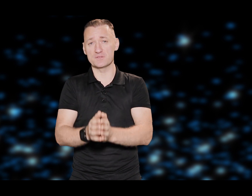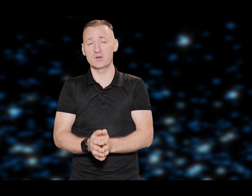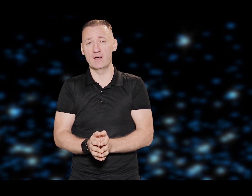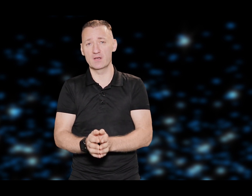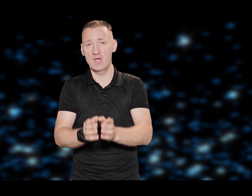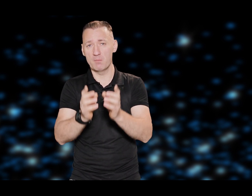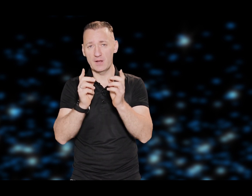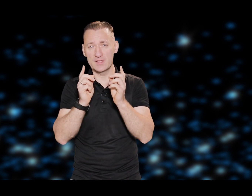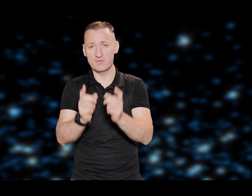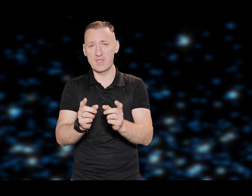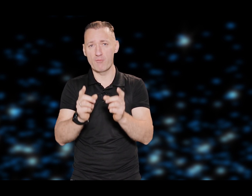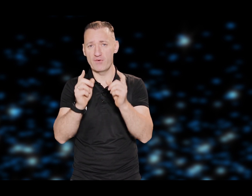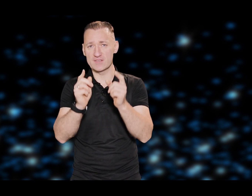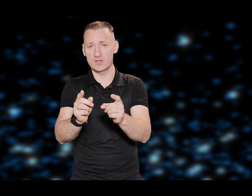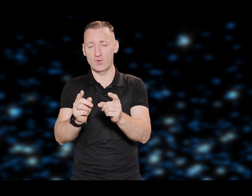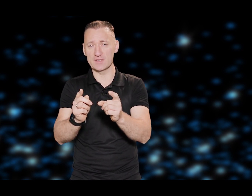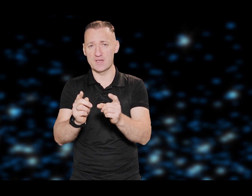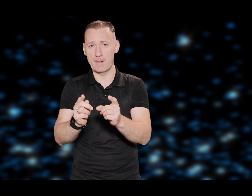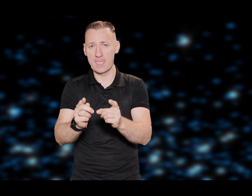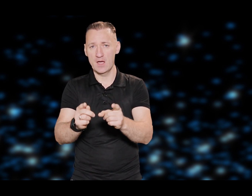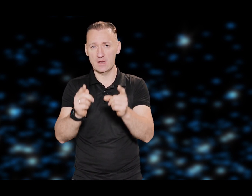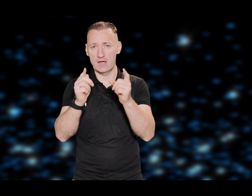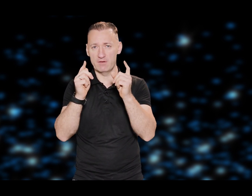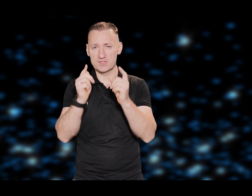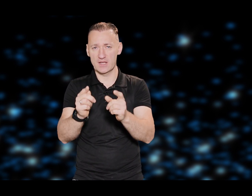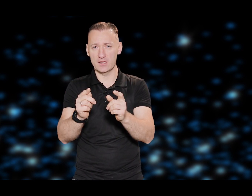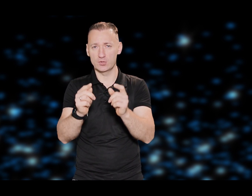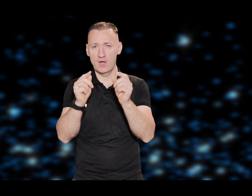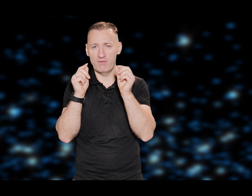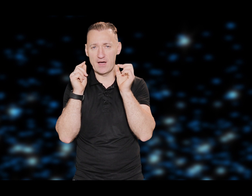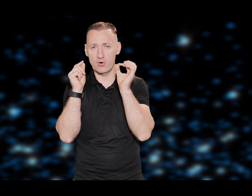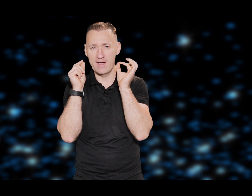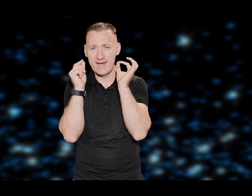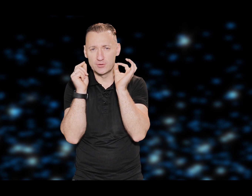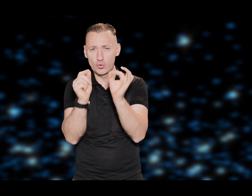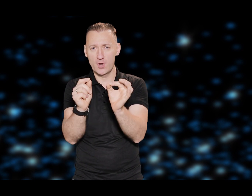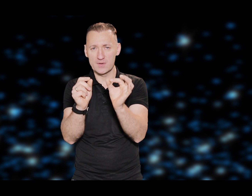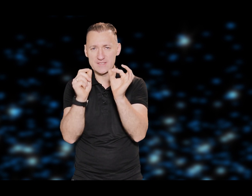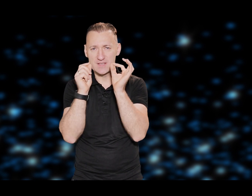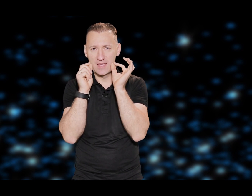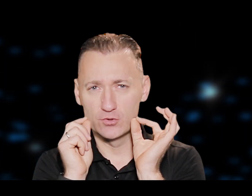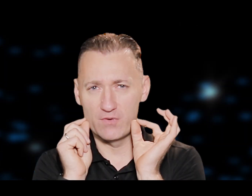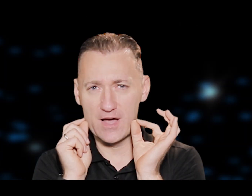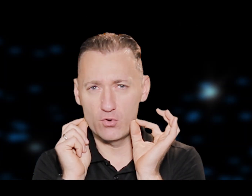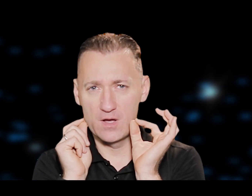cilvēku. Palīdz viņam viņa situācijā. Lai viņš zini, ka tu vēro domas, tu vēro